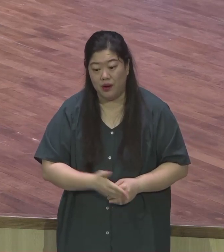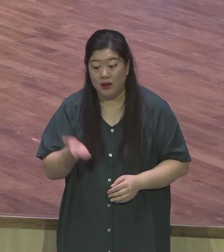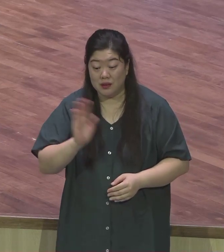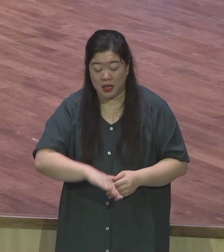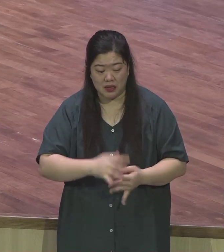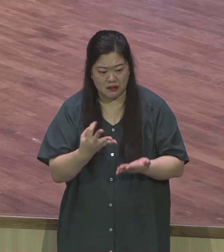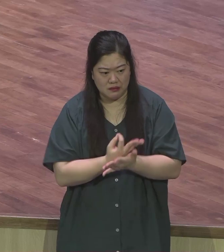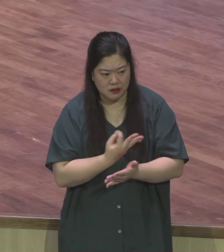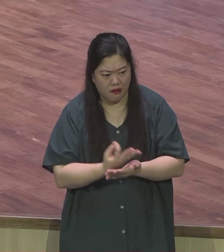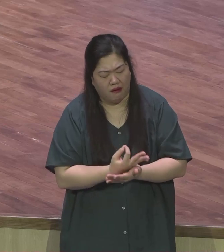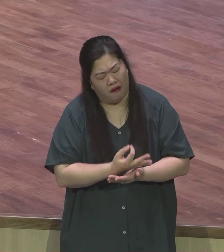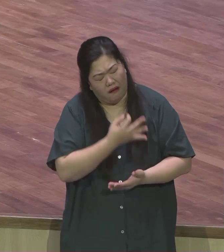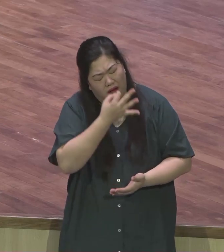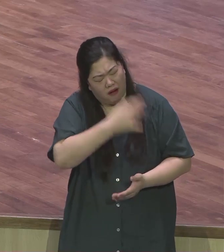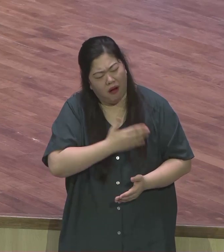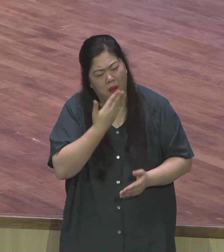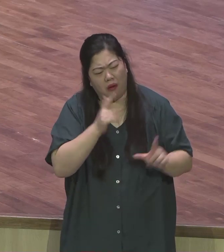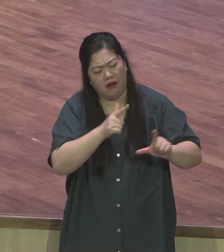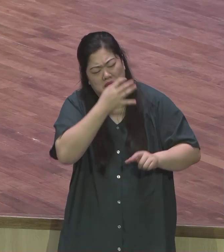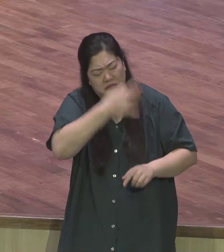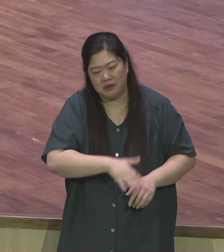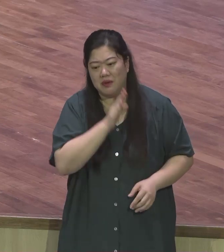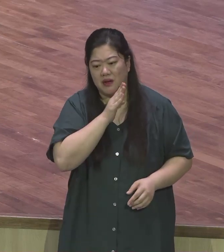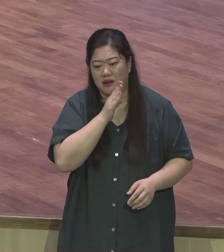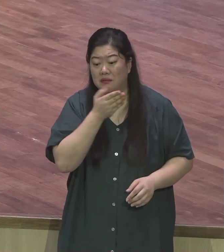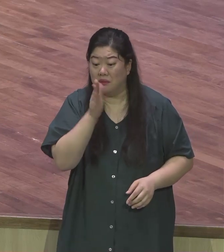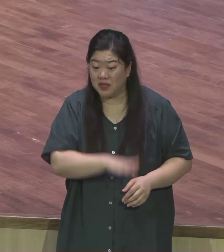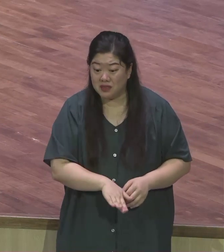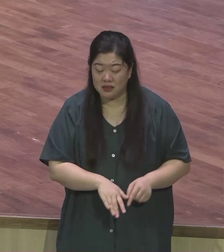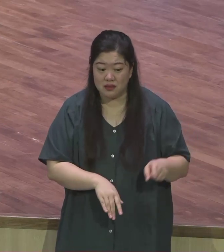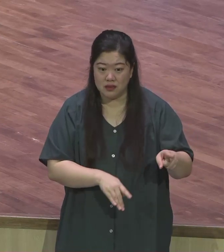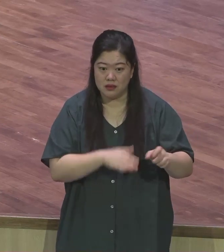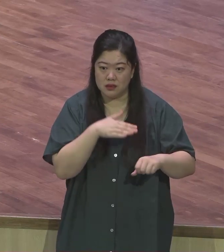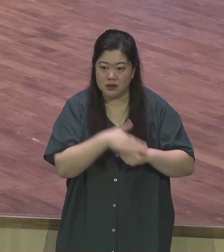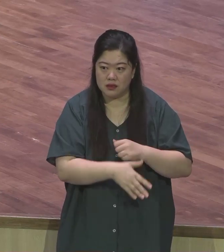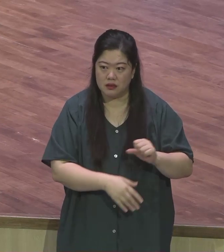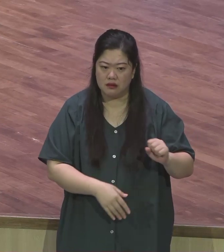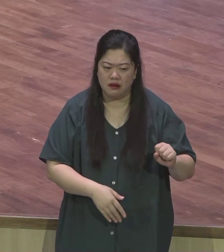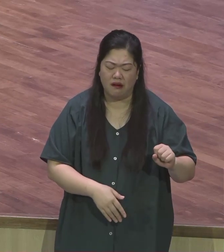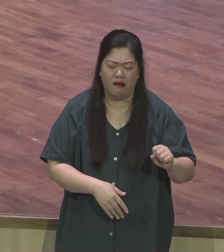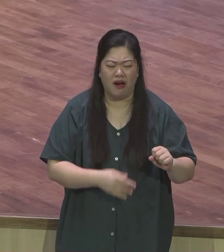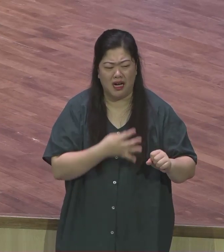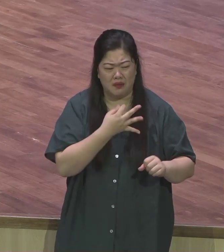것입니다 세상의 방식대로 살아간다면 우리는 절대 아무것도 도전할 수 없을 것입니다